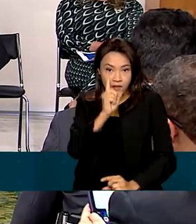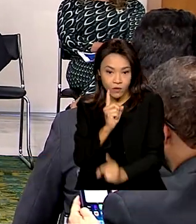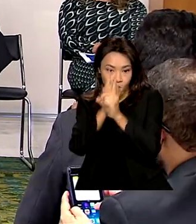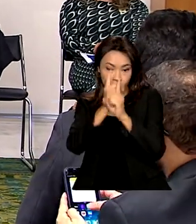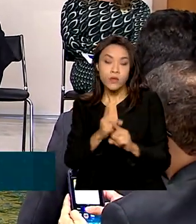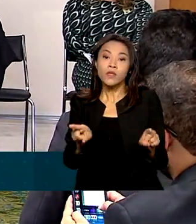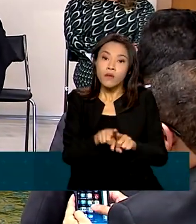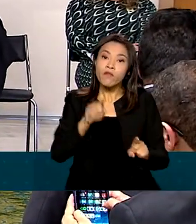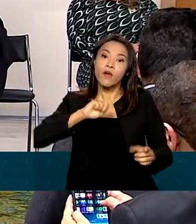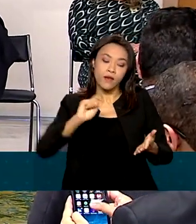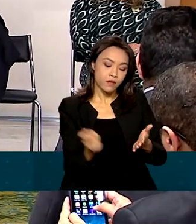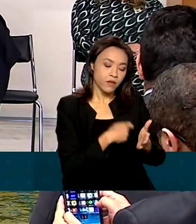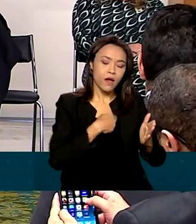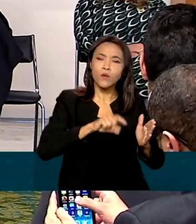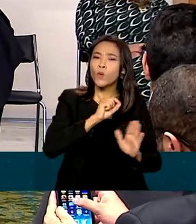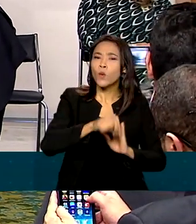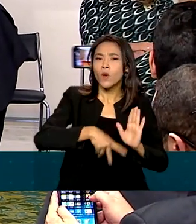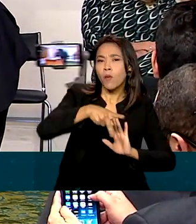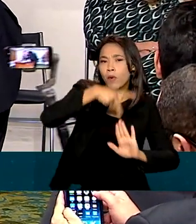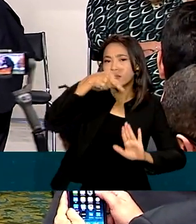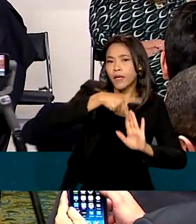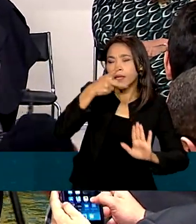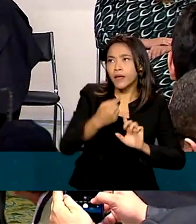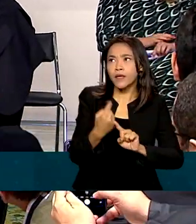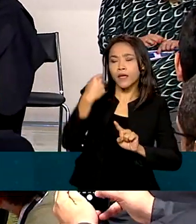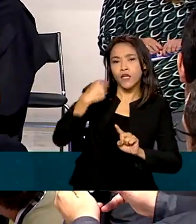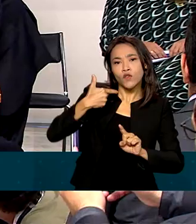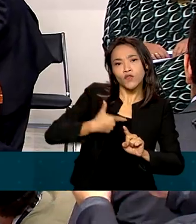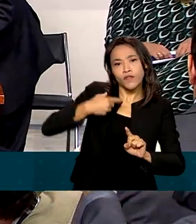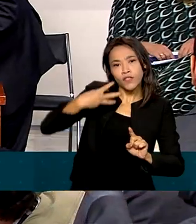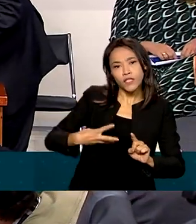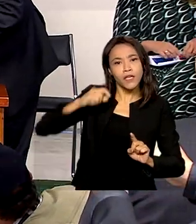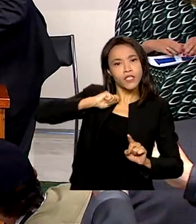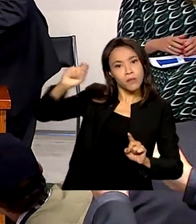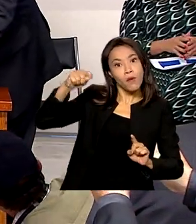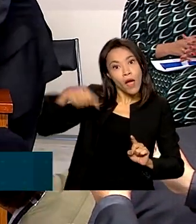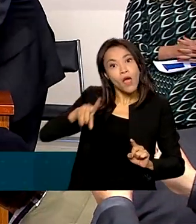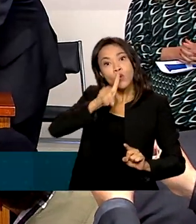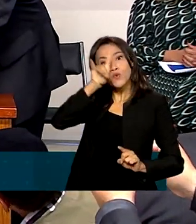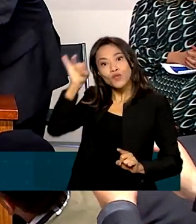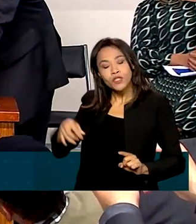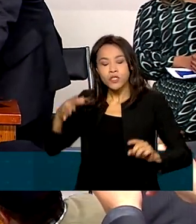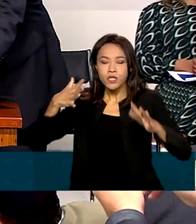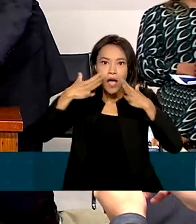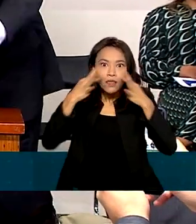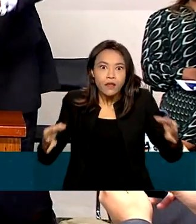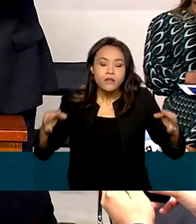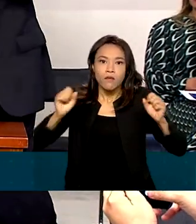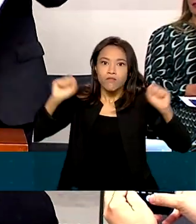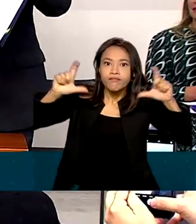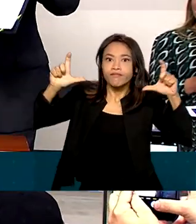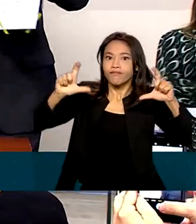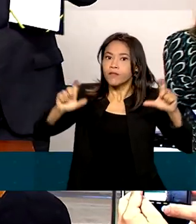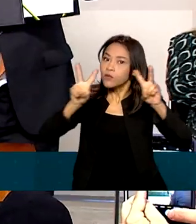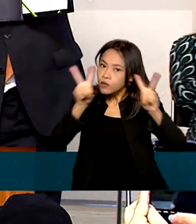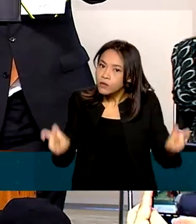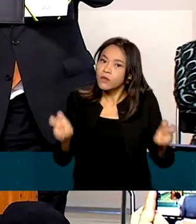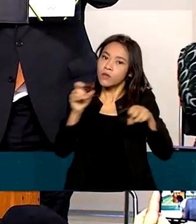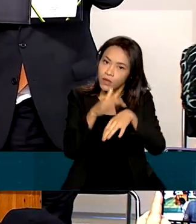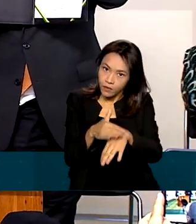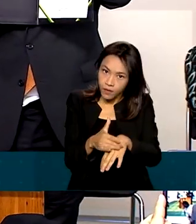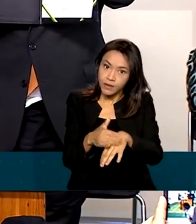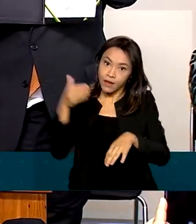assinada ainda uma portaria que instituiu dia 23 de abril como dia de alerta contra a fibrodisplasia ossificante progressiva.